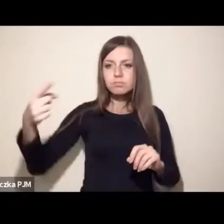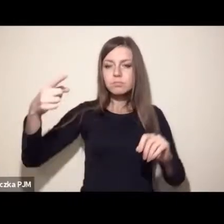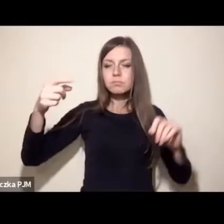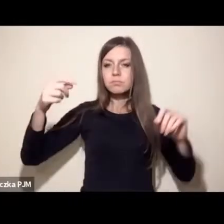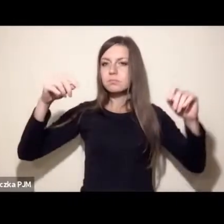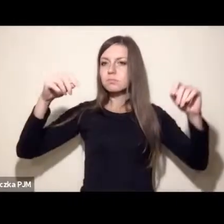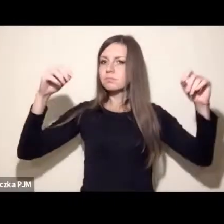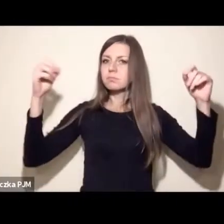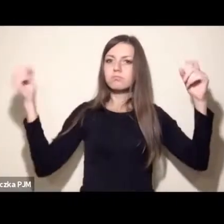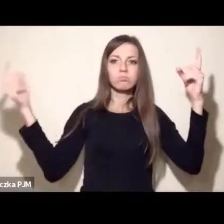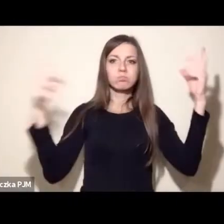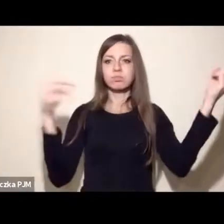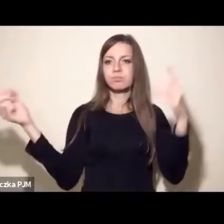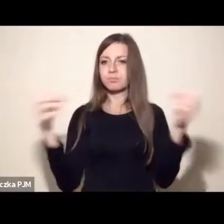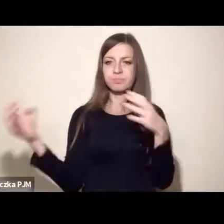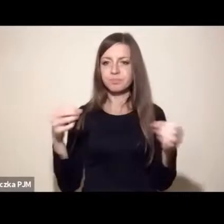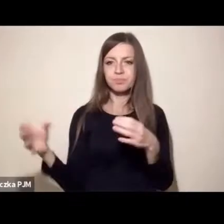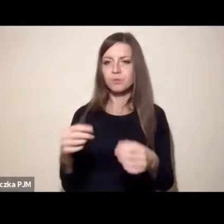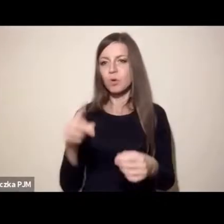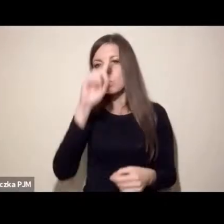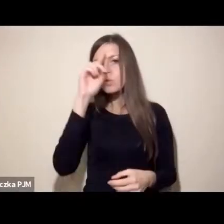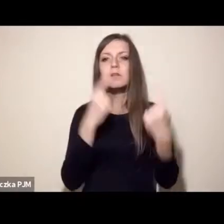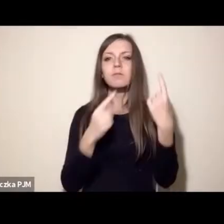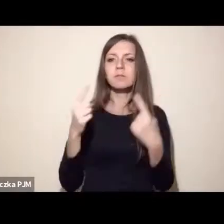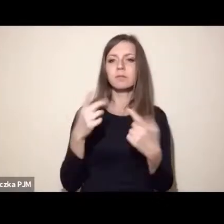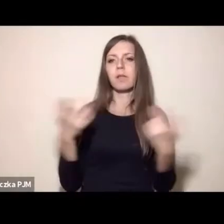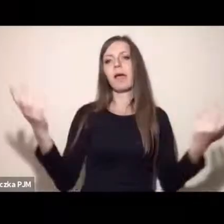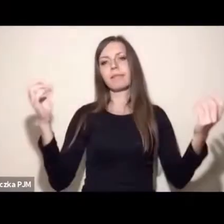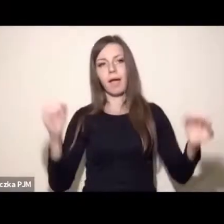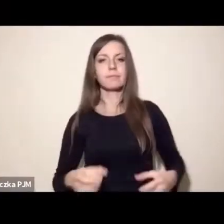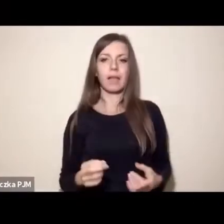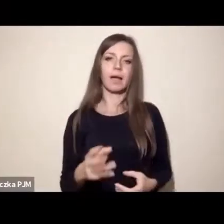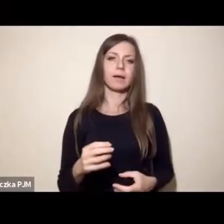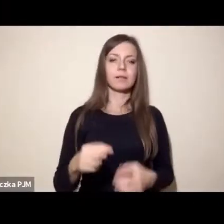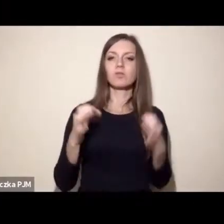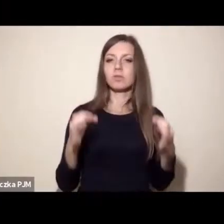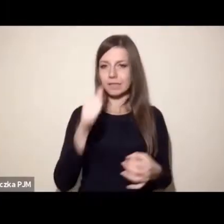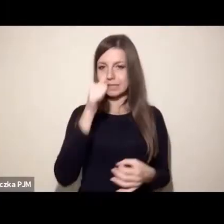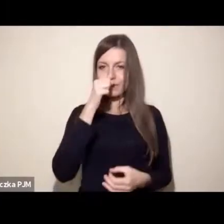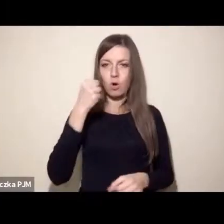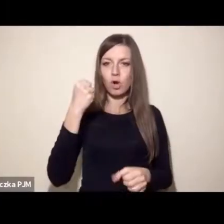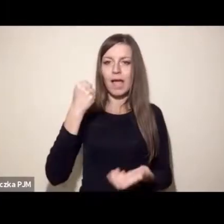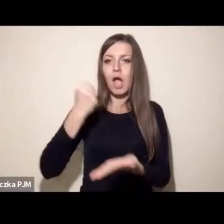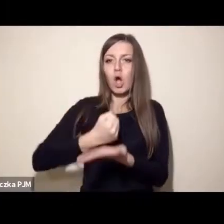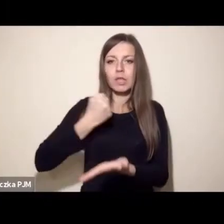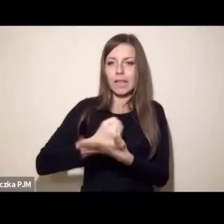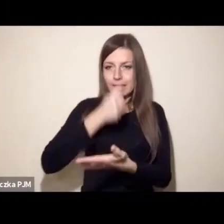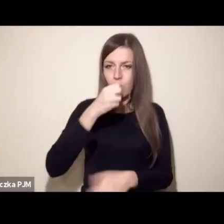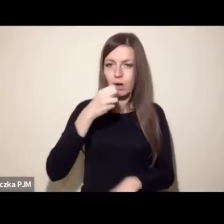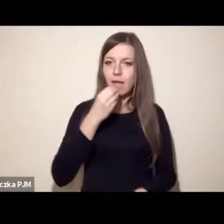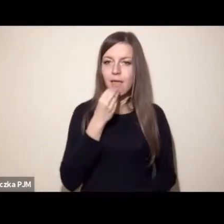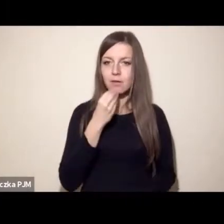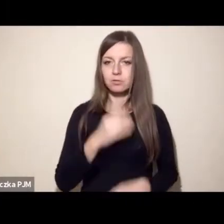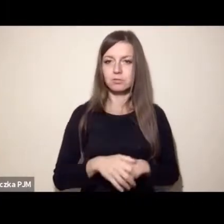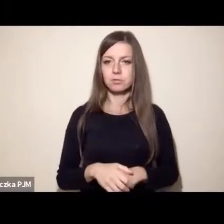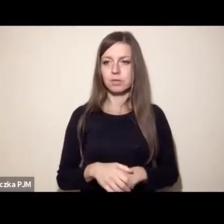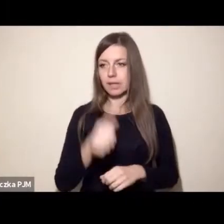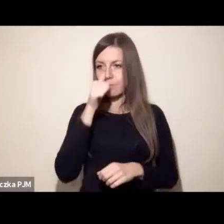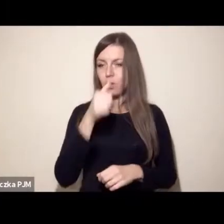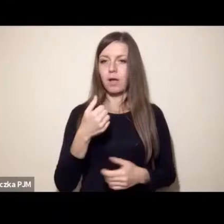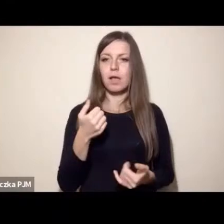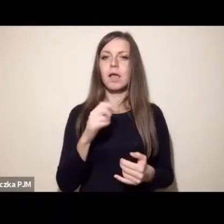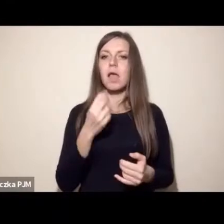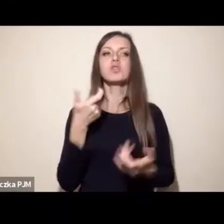niesamowity huragan opinii mówiących o tym, że no jasne, teraz nam odbierzecie schabowego, teraz nam po prostu zabierzecie nasz styl życia.